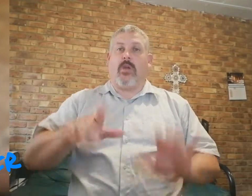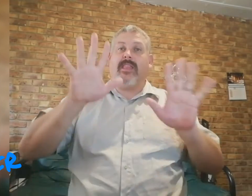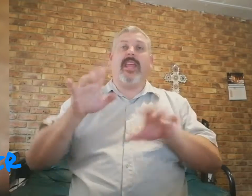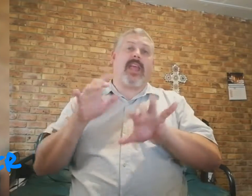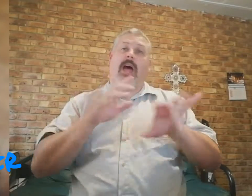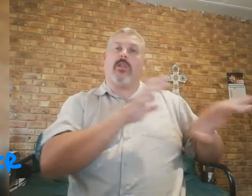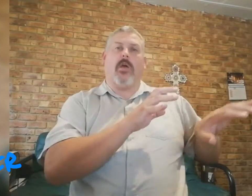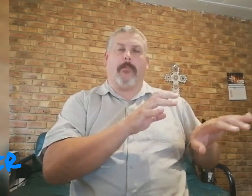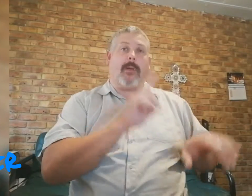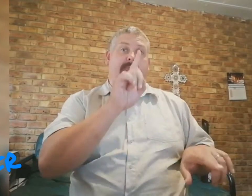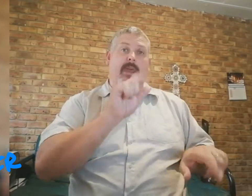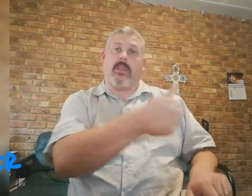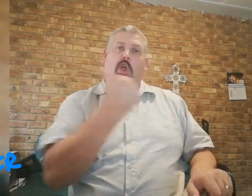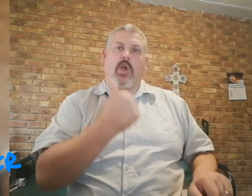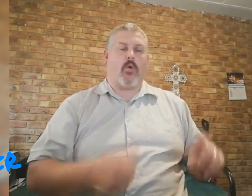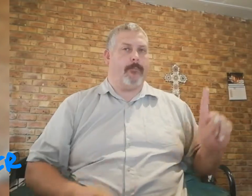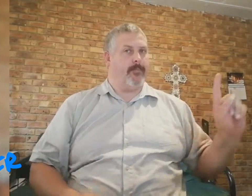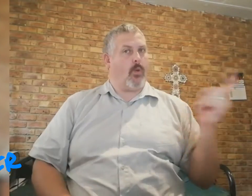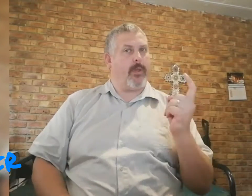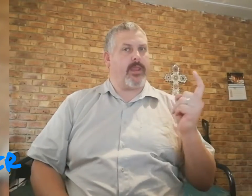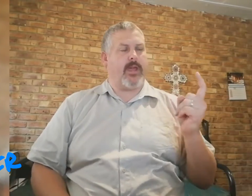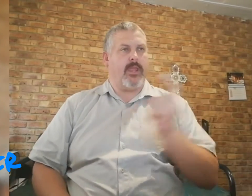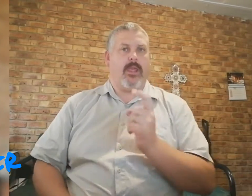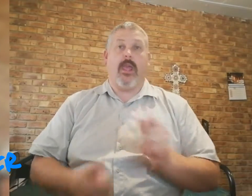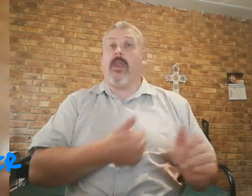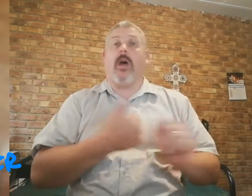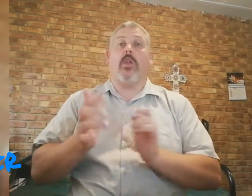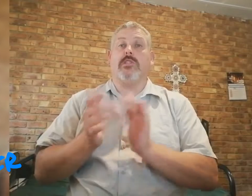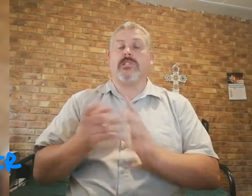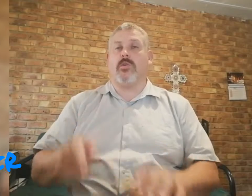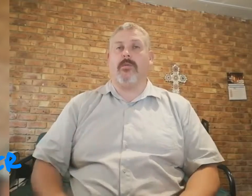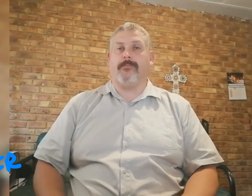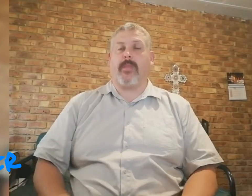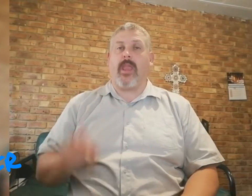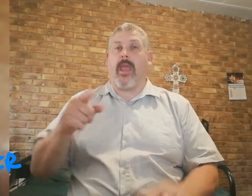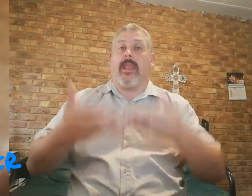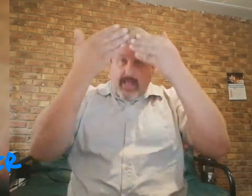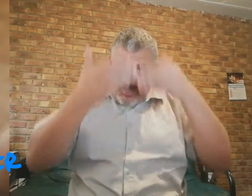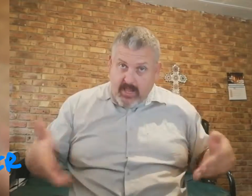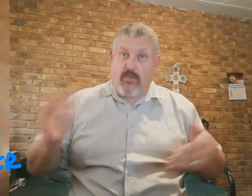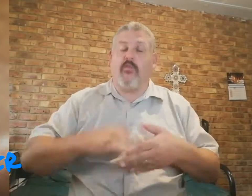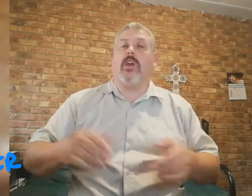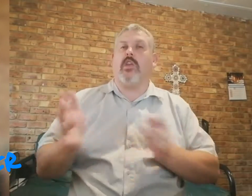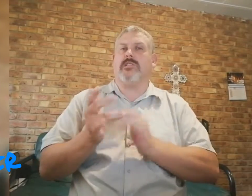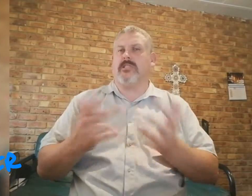Uit 10 het gehad luk, maar 1 het teruggekom omgedeig, ah Jesus toe, en het geknieuw 2 Jesus.